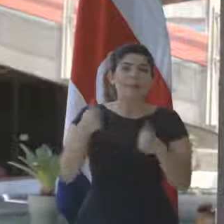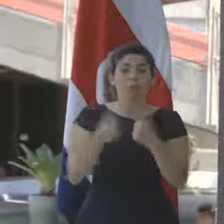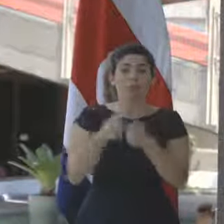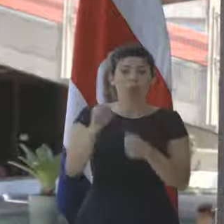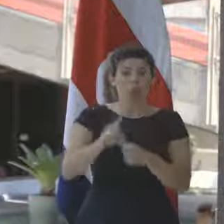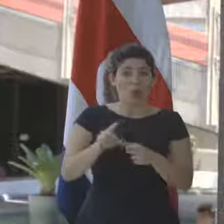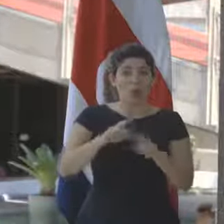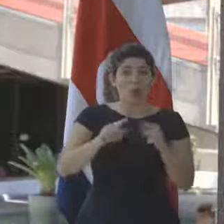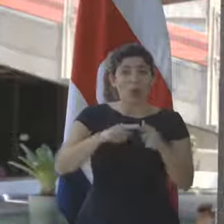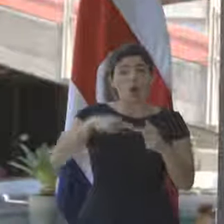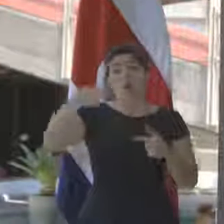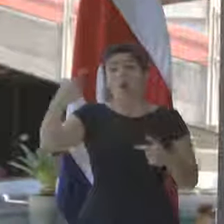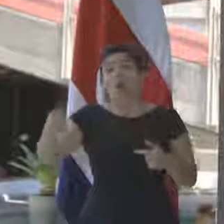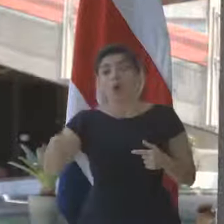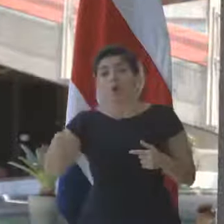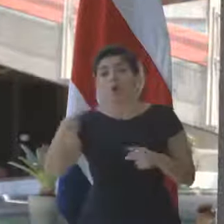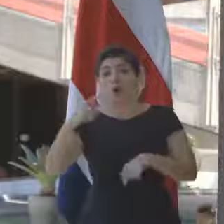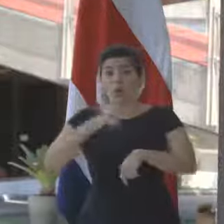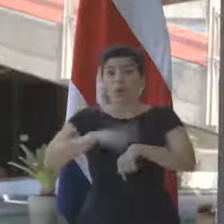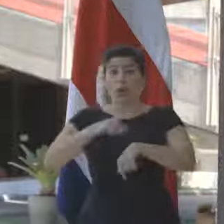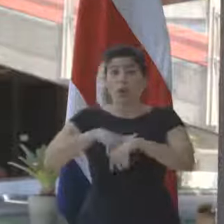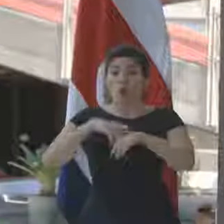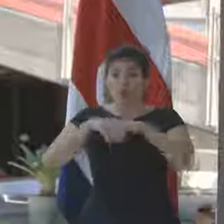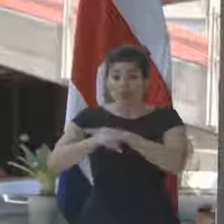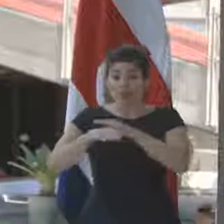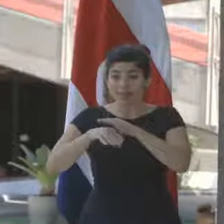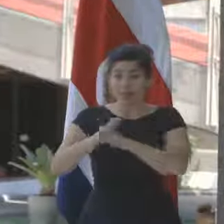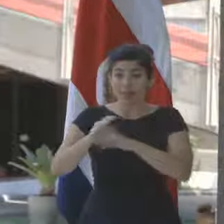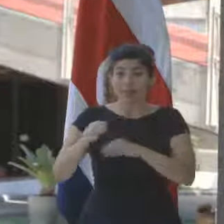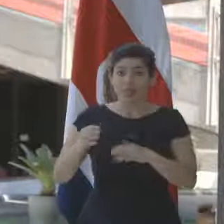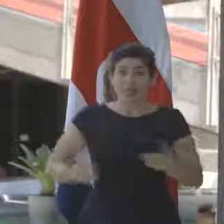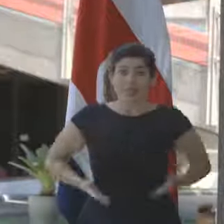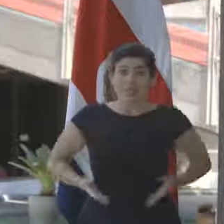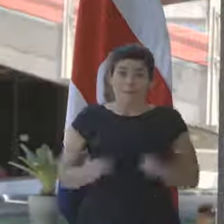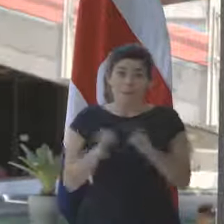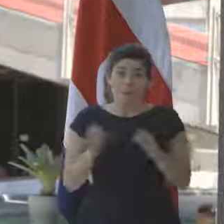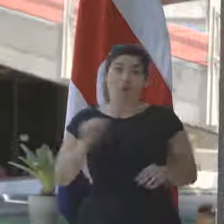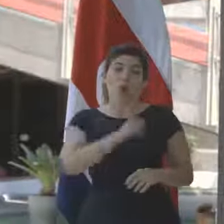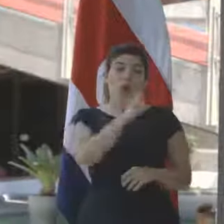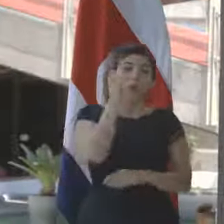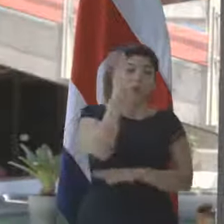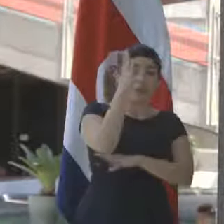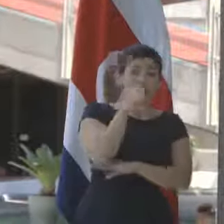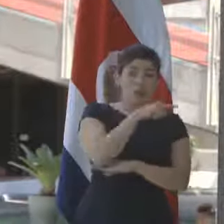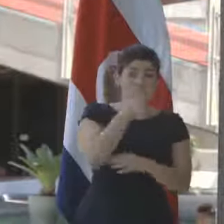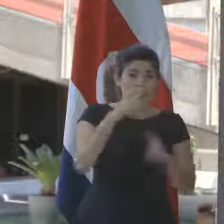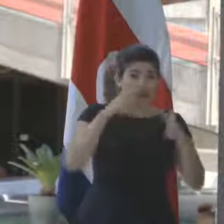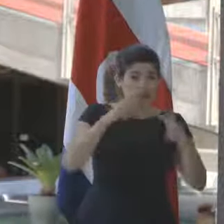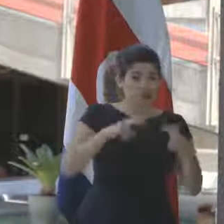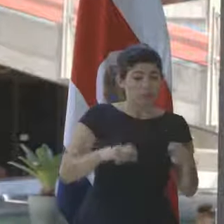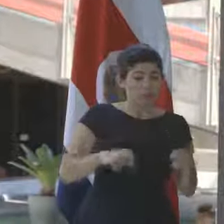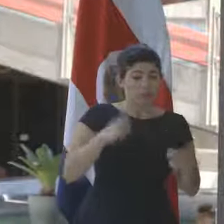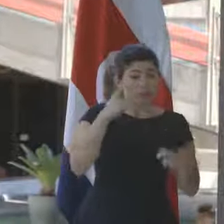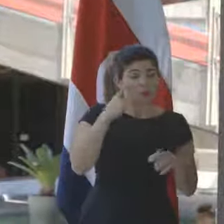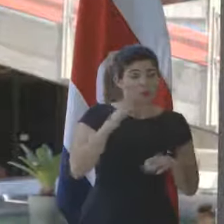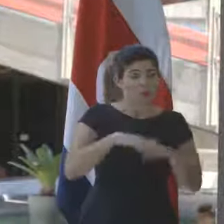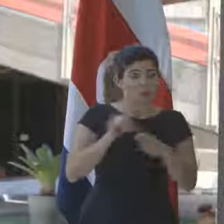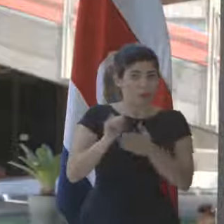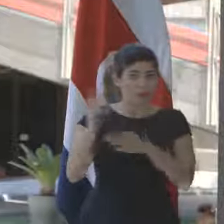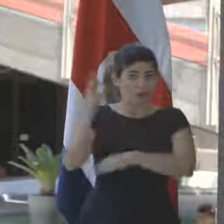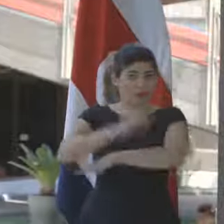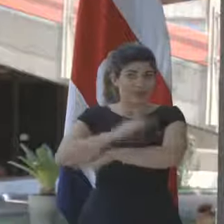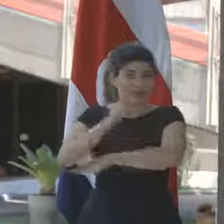pero hay otro que coincide con la hora de ingreso de funcionarios públicos y otro al mediodía, si hay alguna medida que se está pensando al respecto.